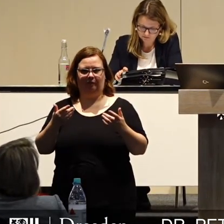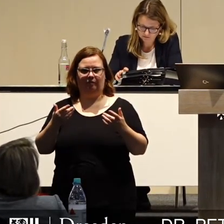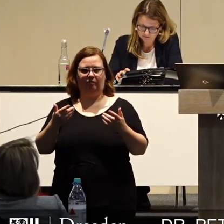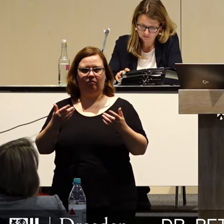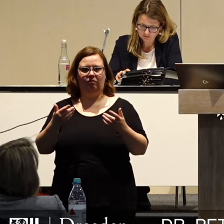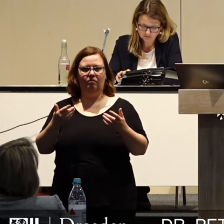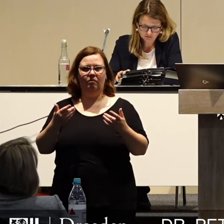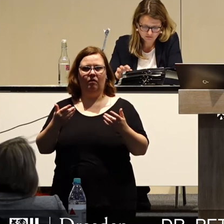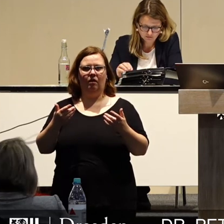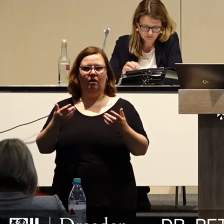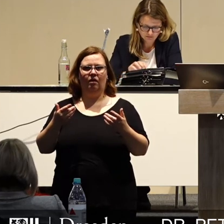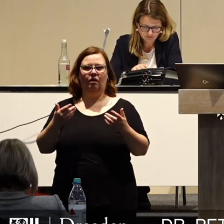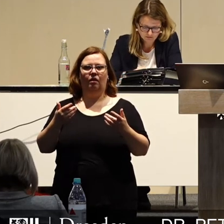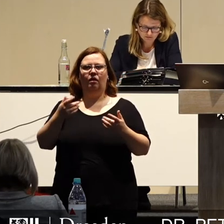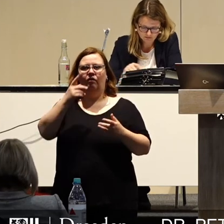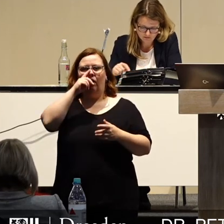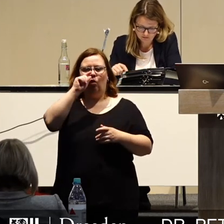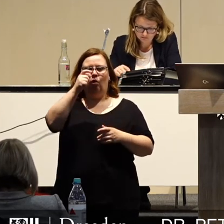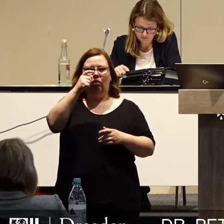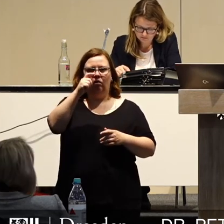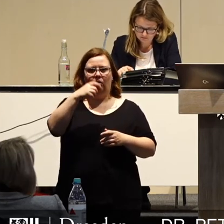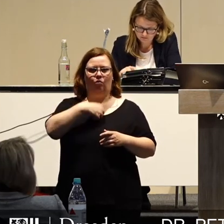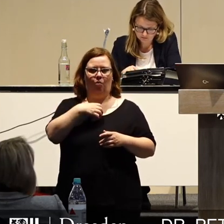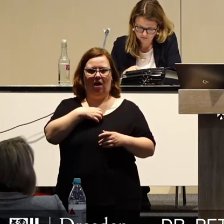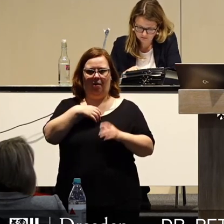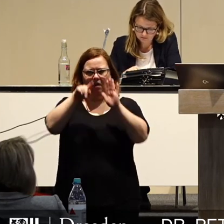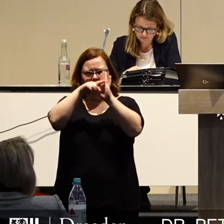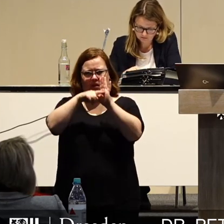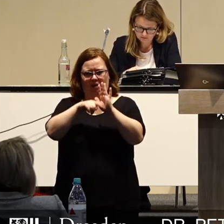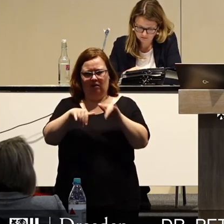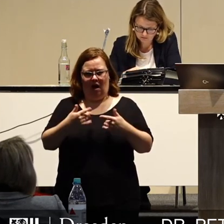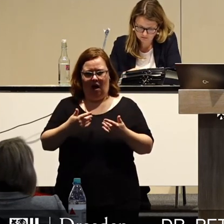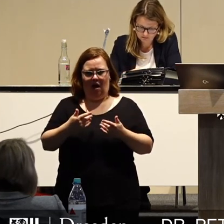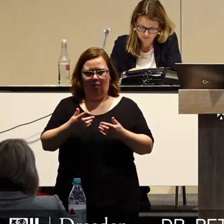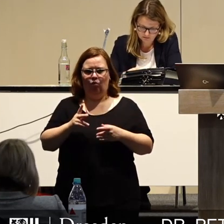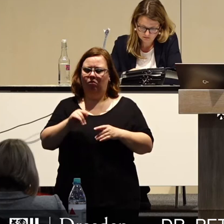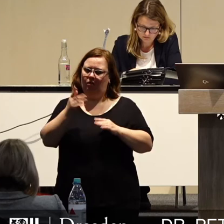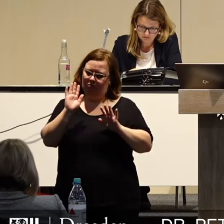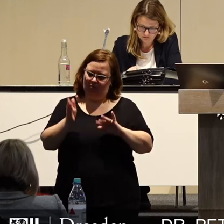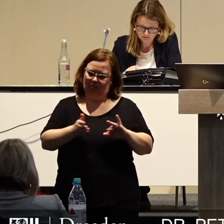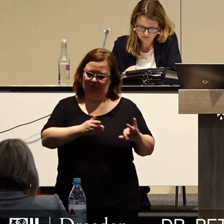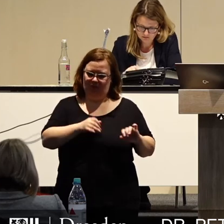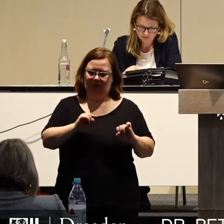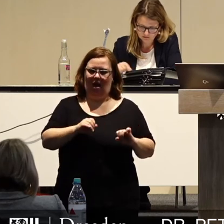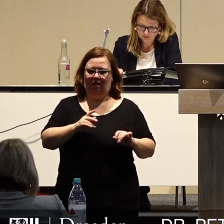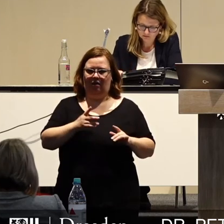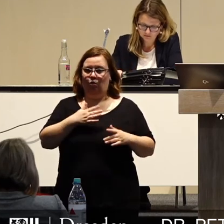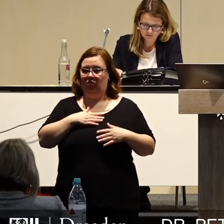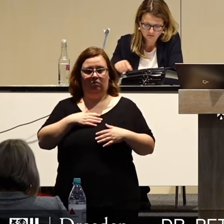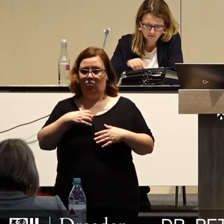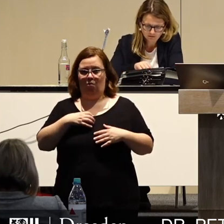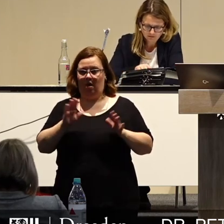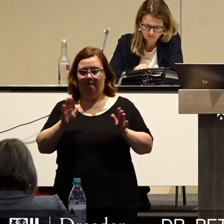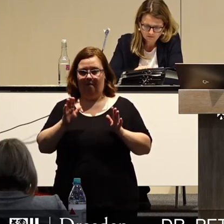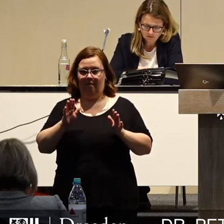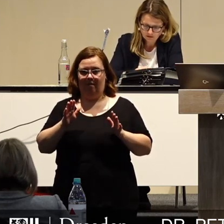Wenn Sie da jetzt noch kleine Defizite im Ergebnishaushalt sehen, das können Sie vernachlässigen. Das ist nicht unser Problem.